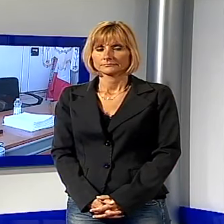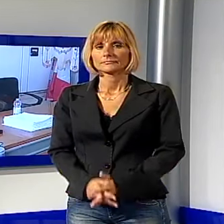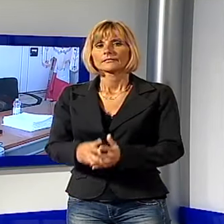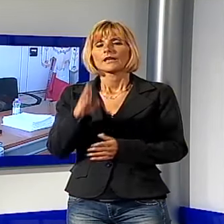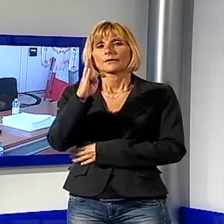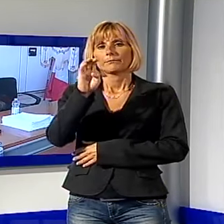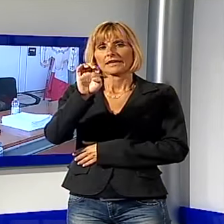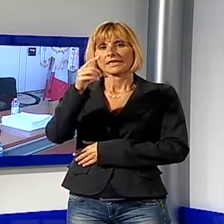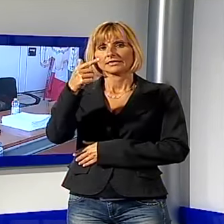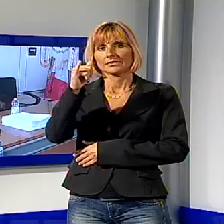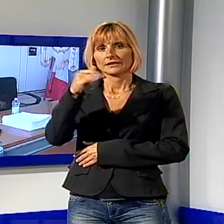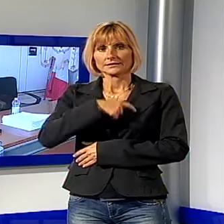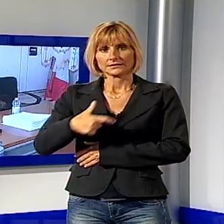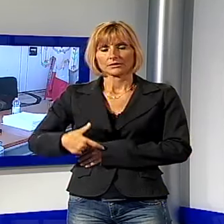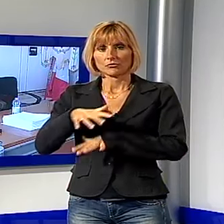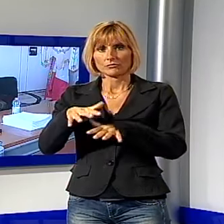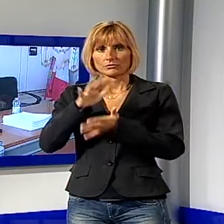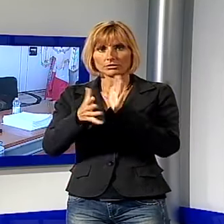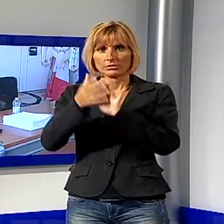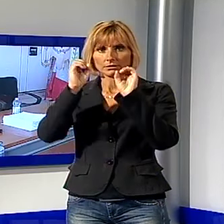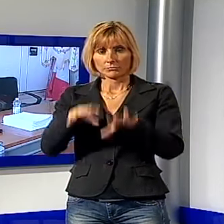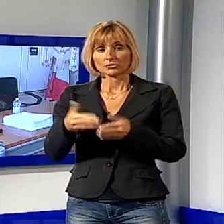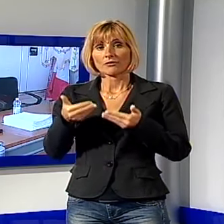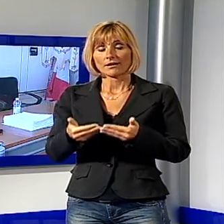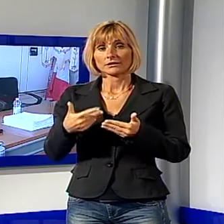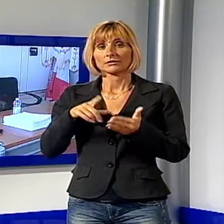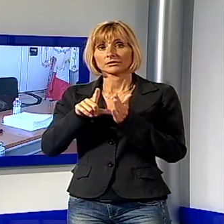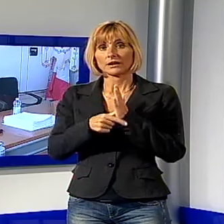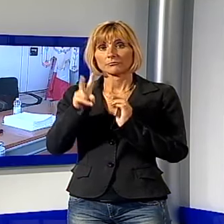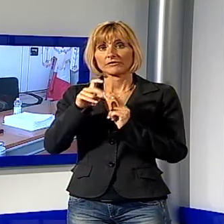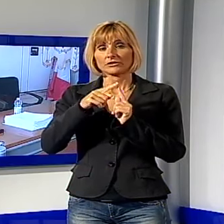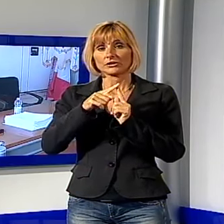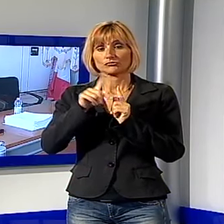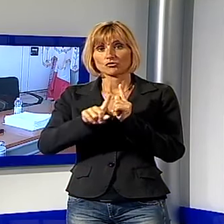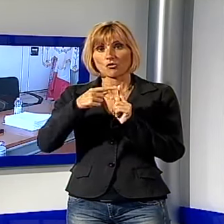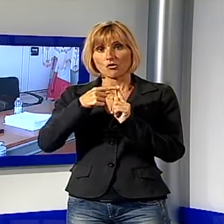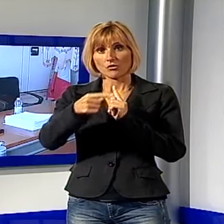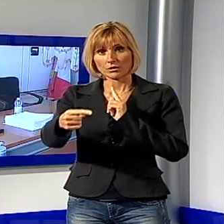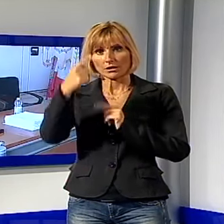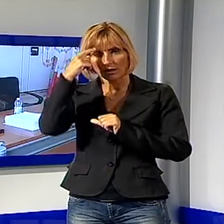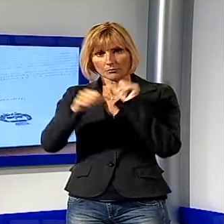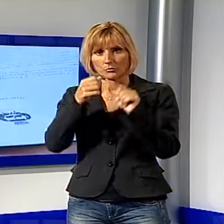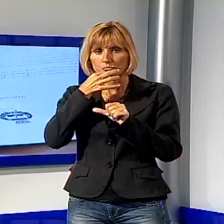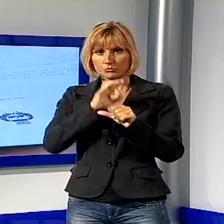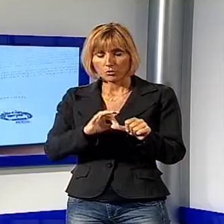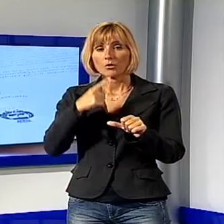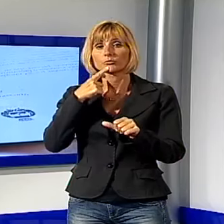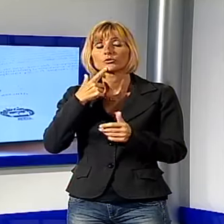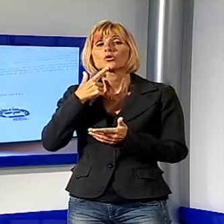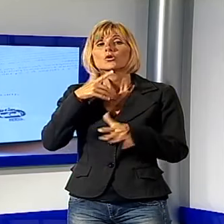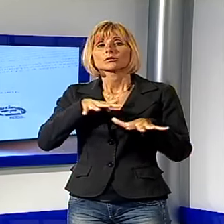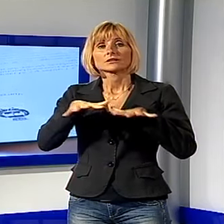Betti si dimette, si avvale dei 20 giorni di ripensamento, inoltre è passata la delibera sul dissesto